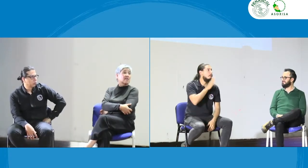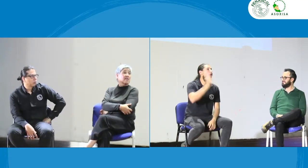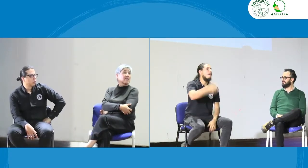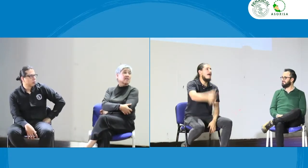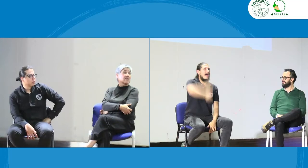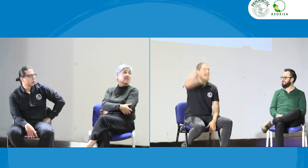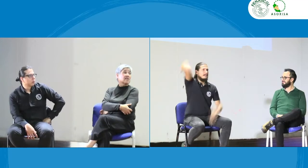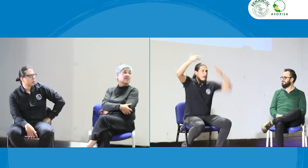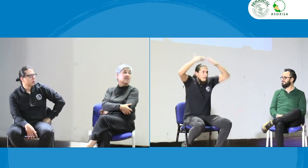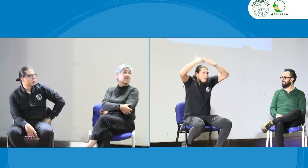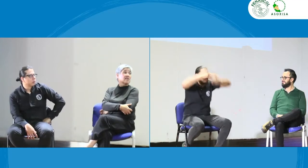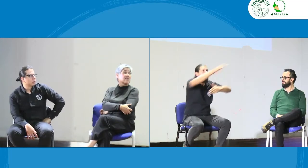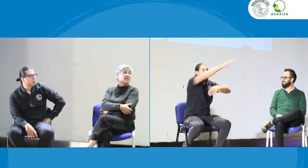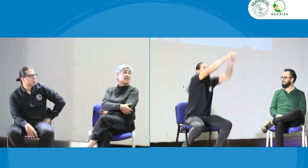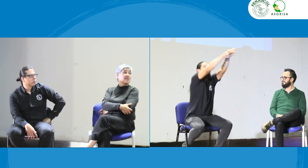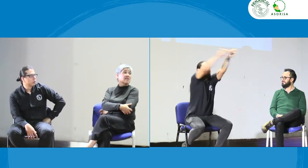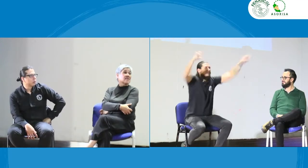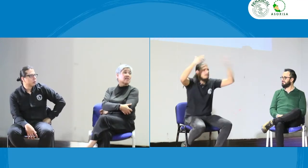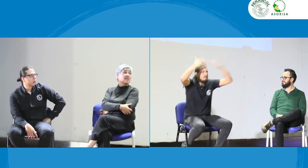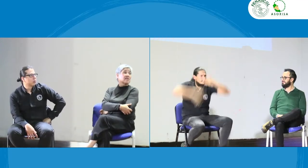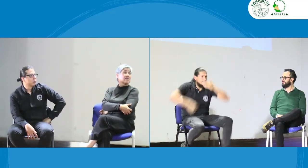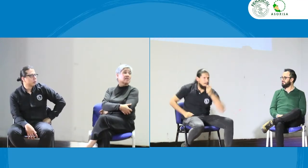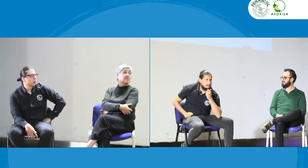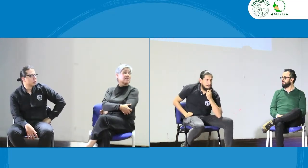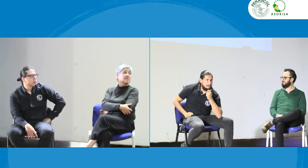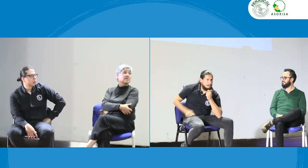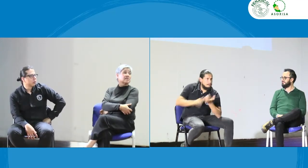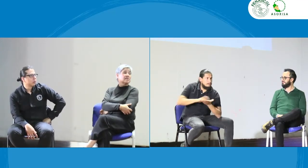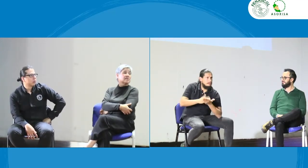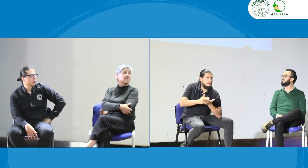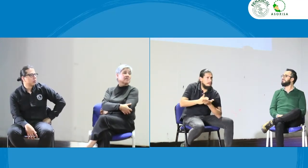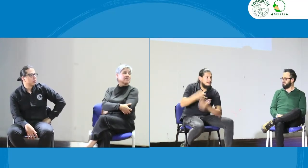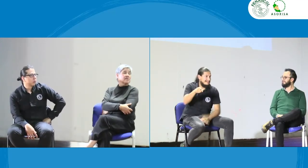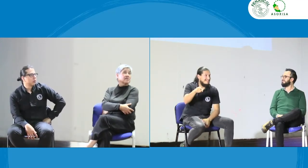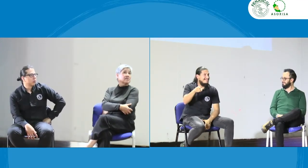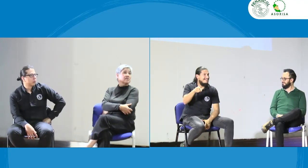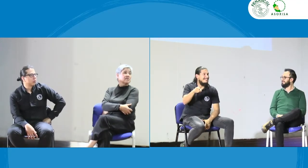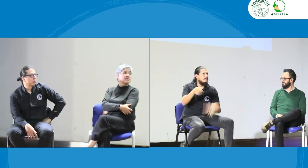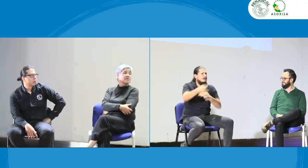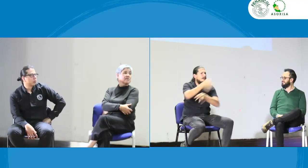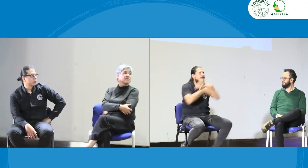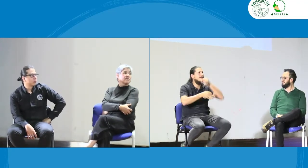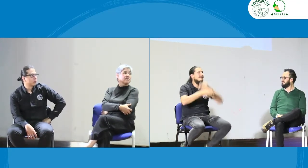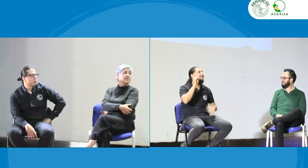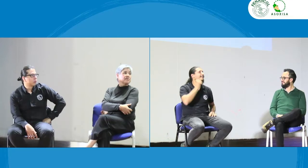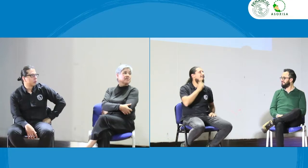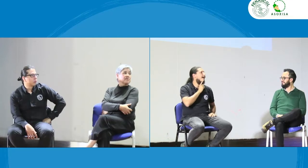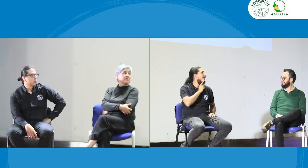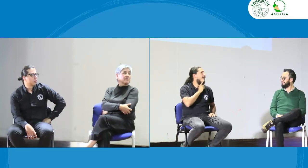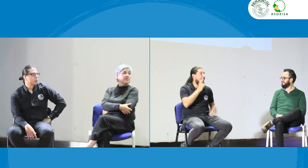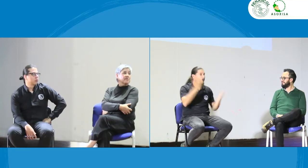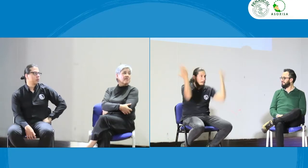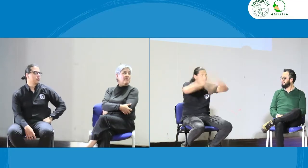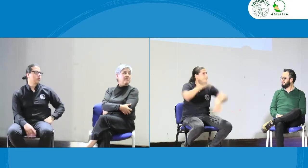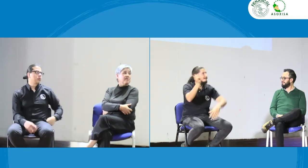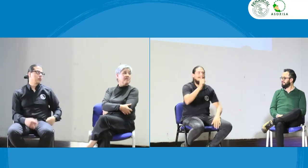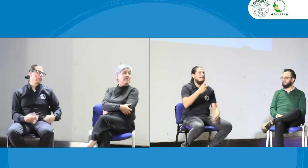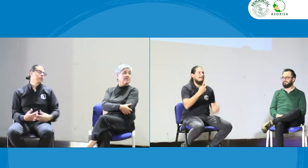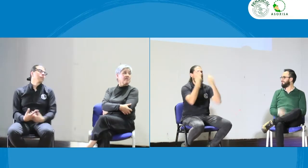importa, lo importante es lo que yo estoy escuchando, el servicio de interpretación, ellos están allí en una cabina. Entonces, para una persona sorda, la persona sorda no se puede